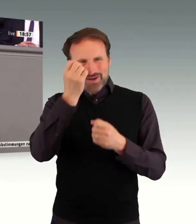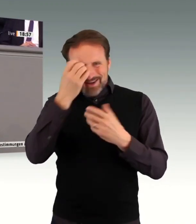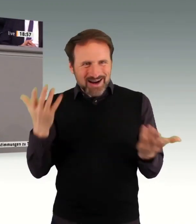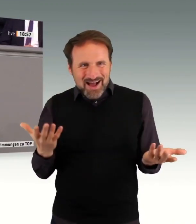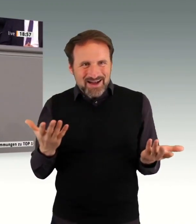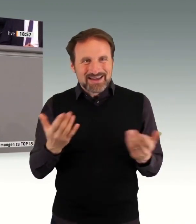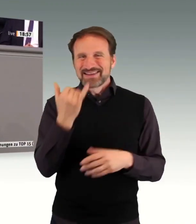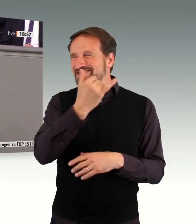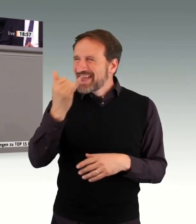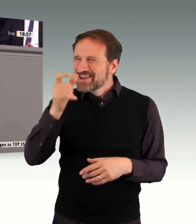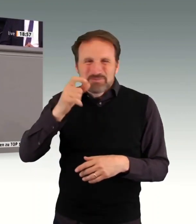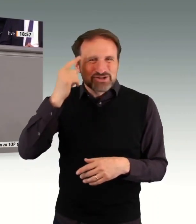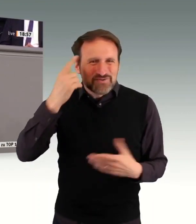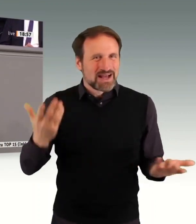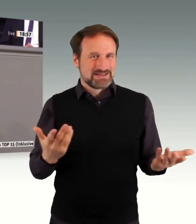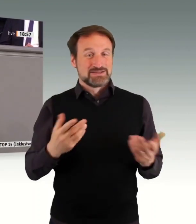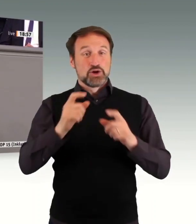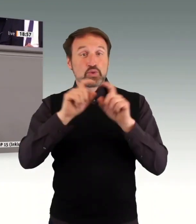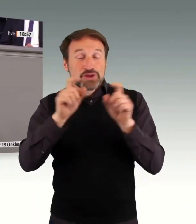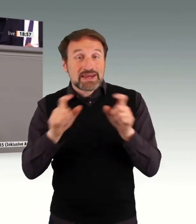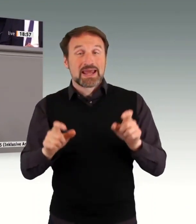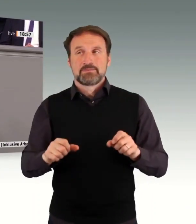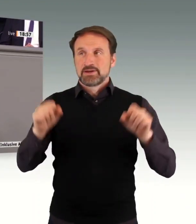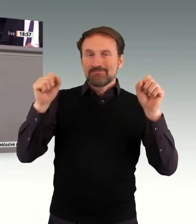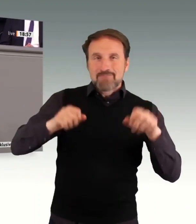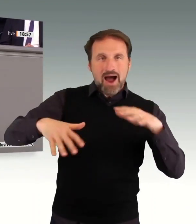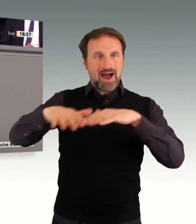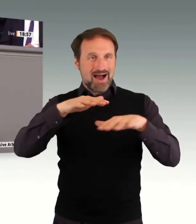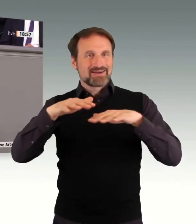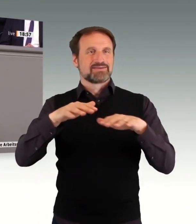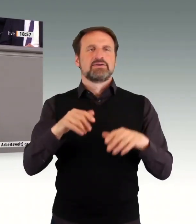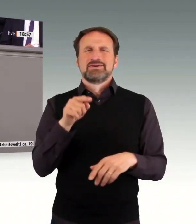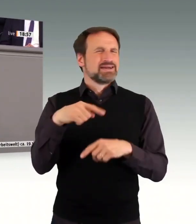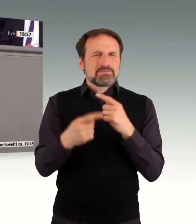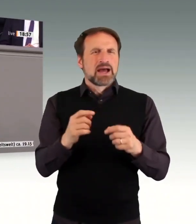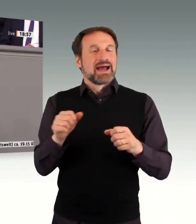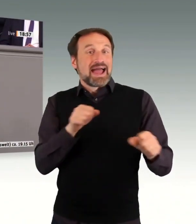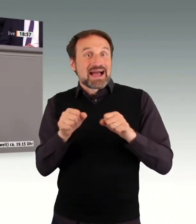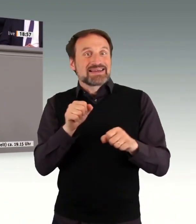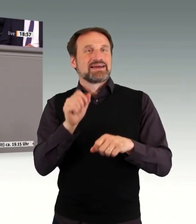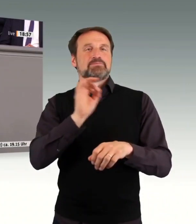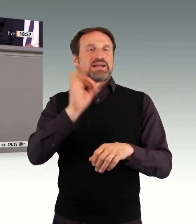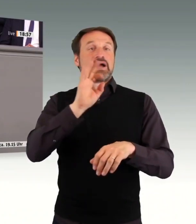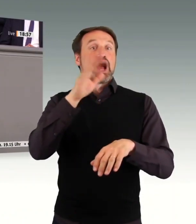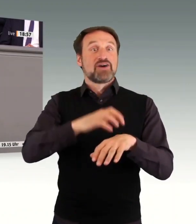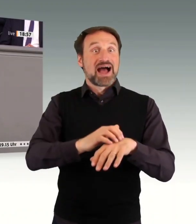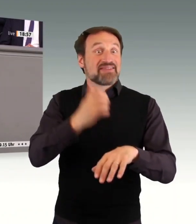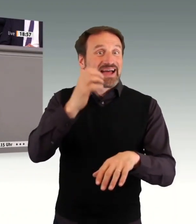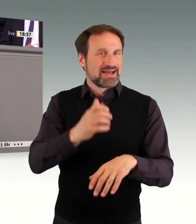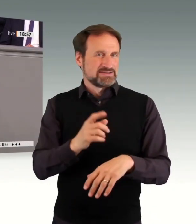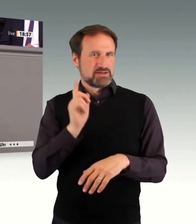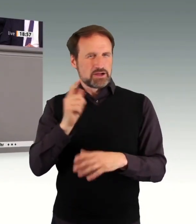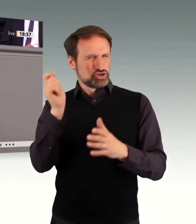Platz, was die Lücke angeht zwischen Menschen mit Behinderung und Menschen ohne Behinderung. Und das, meine Damen und Herren, ist ein Armutszeugnis.